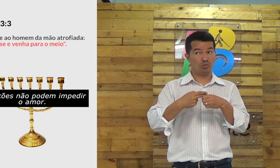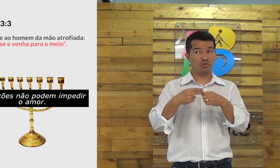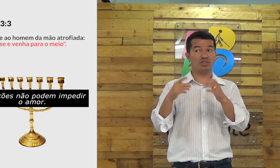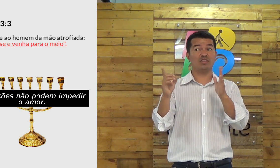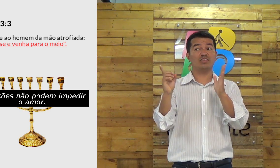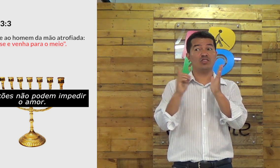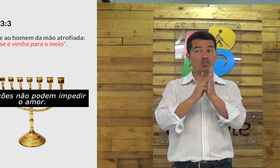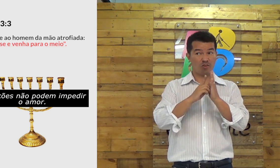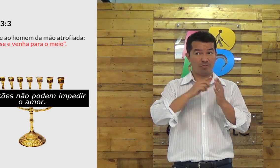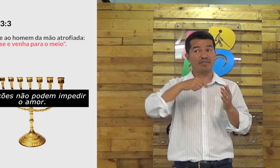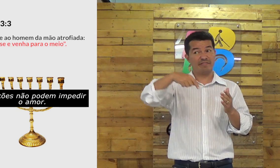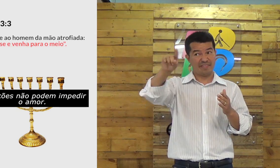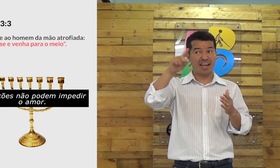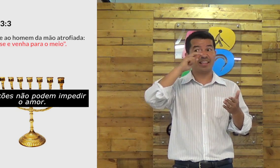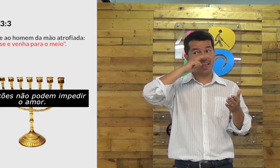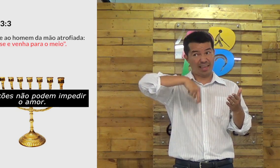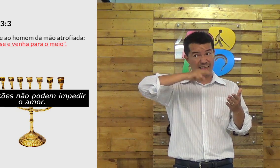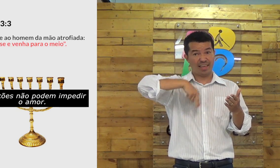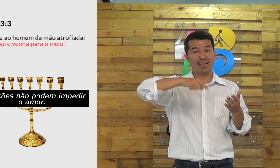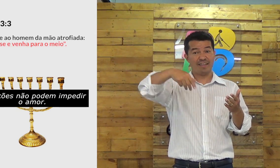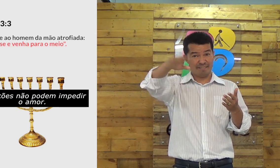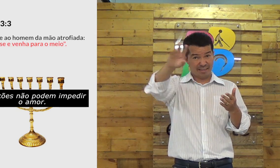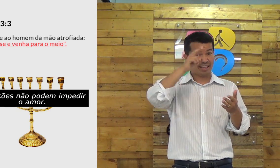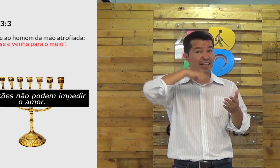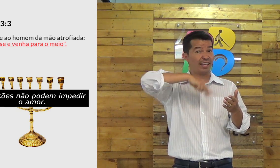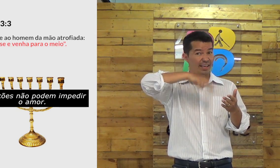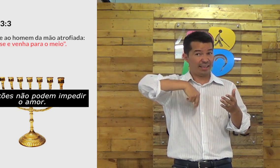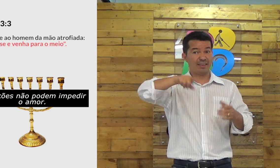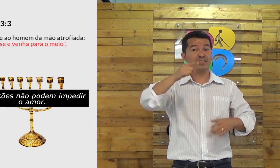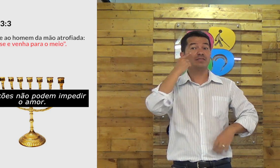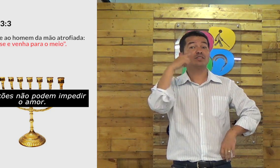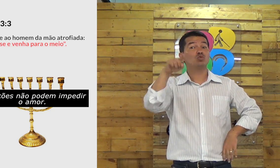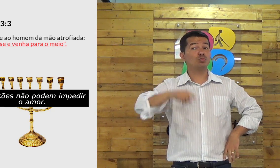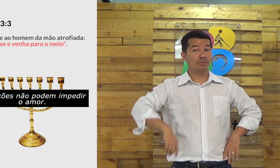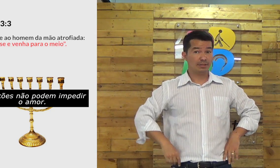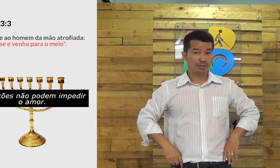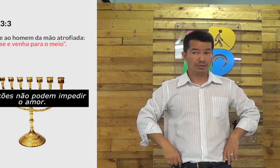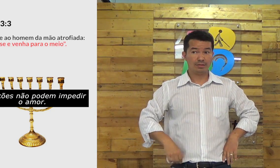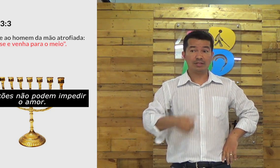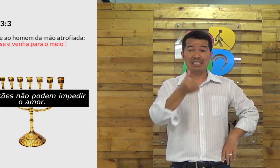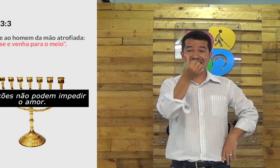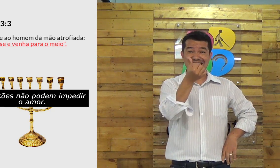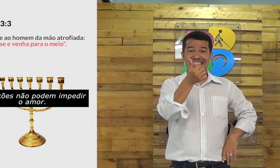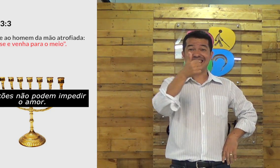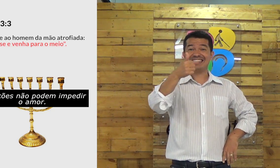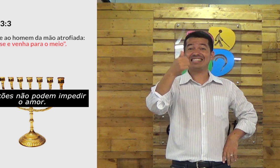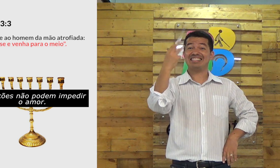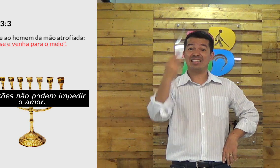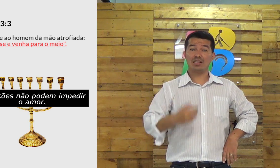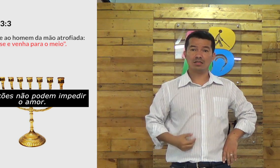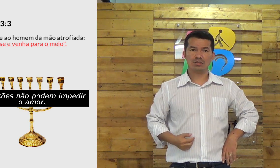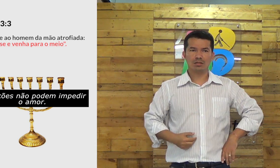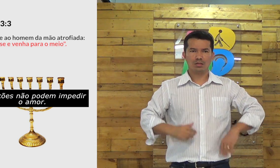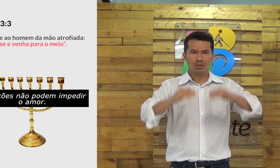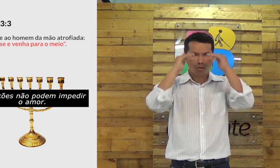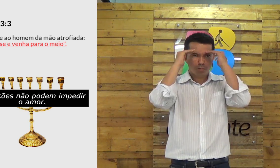você encontra levítico número de toronômio se você ler a palavra de Deus você vai descobrir 613